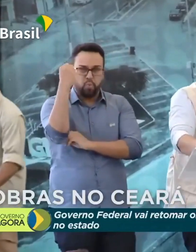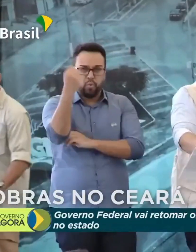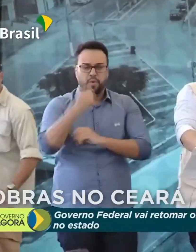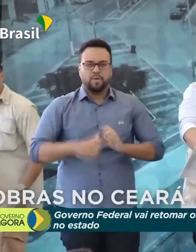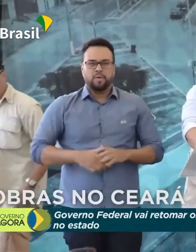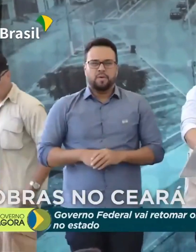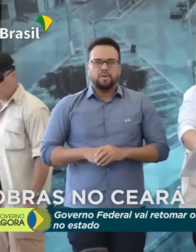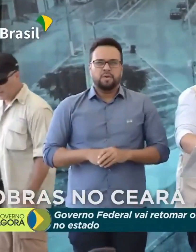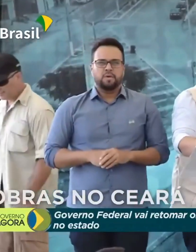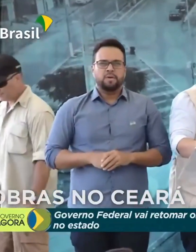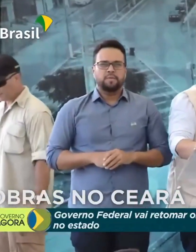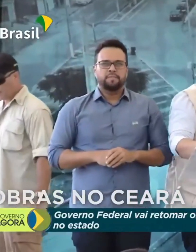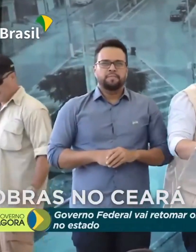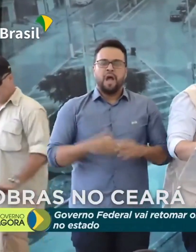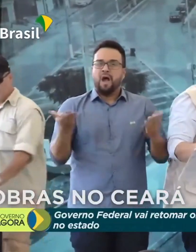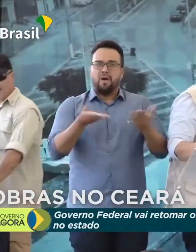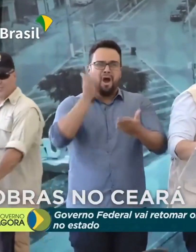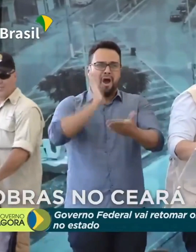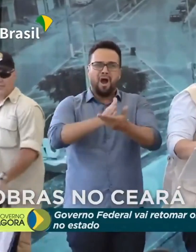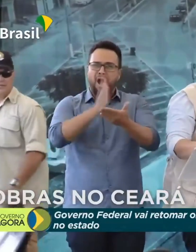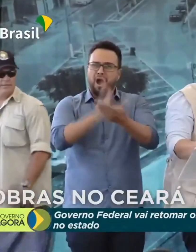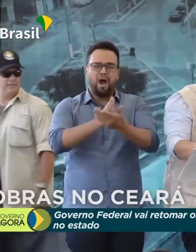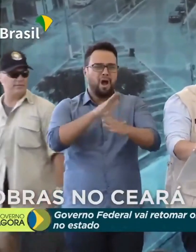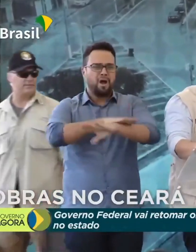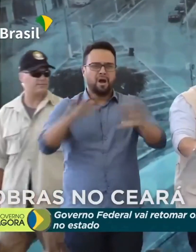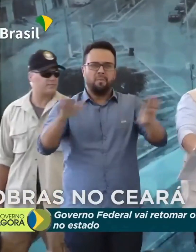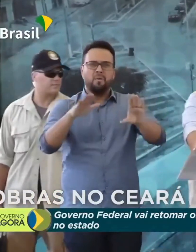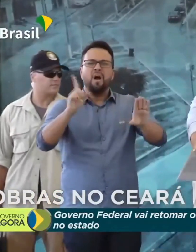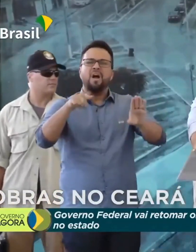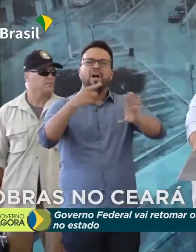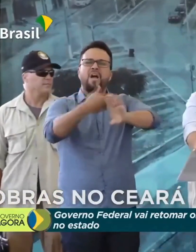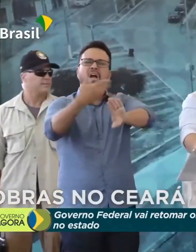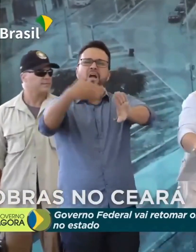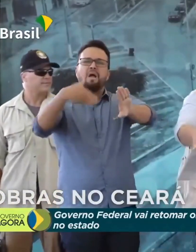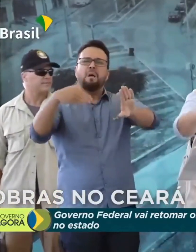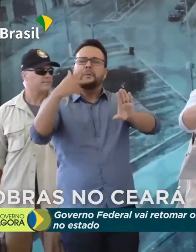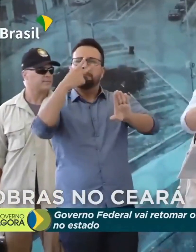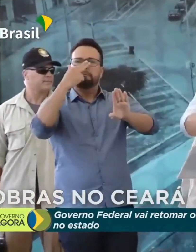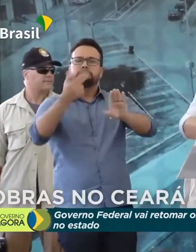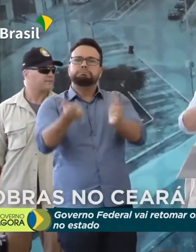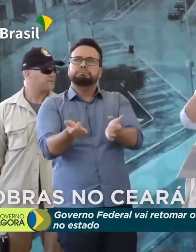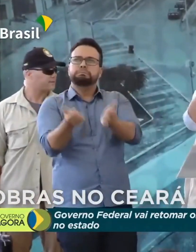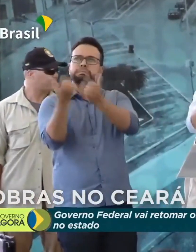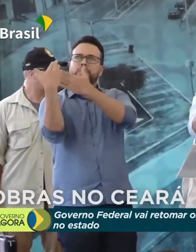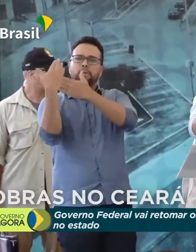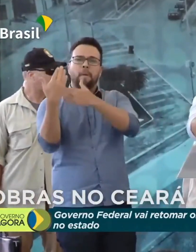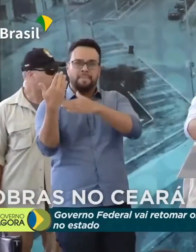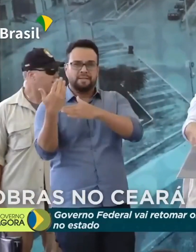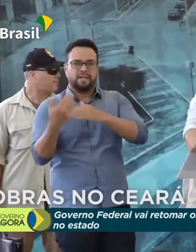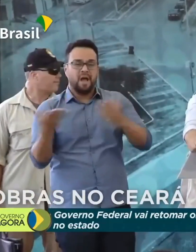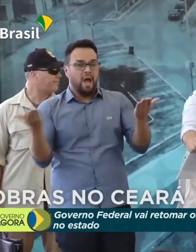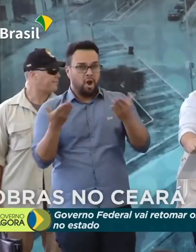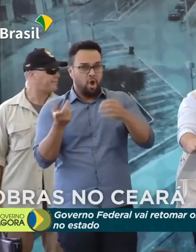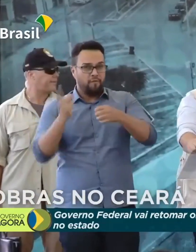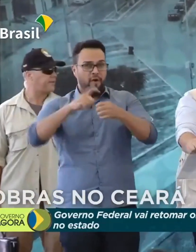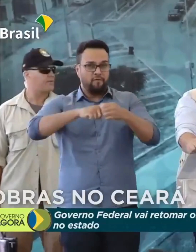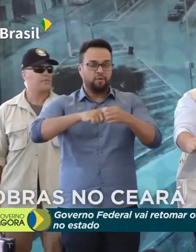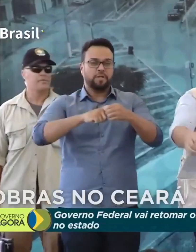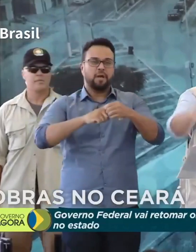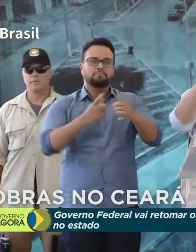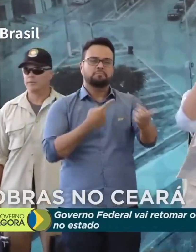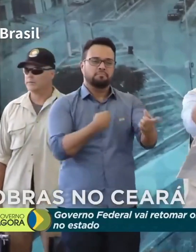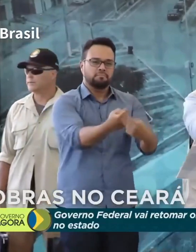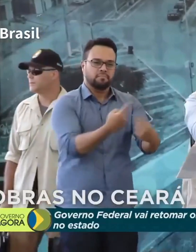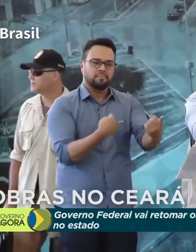Isso acabou, isso está no passado. E agora nós vamos retomar a travessia de Tianguá.